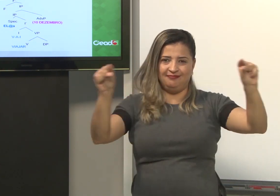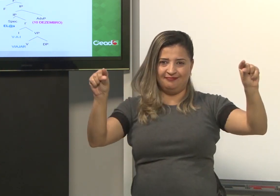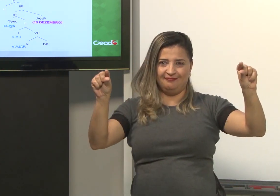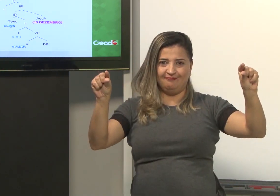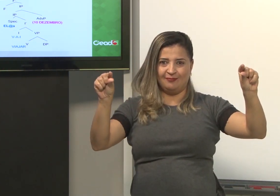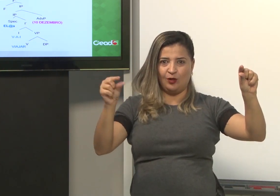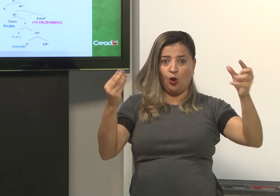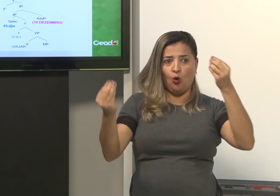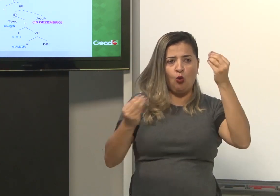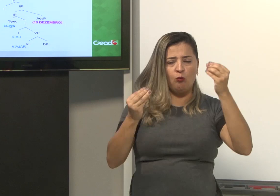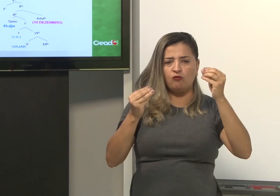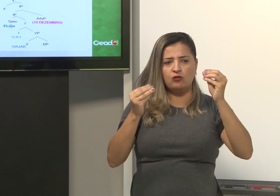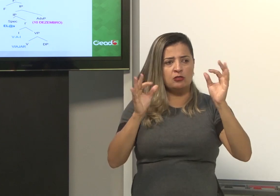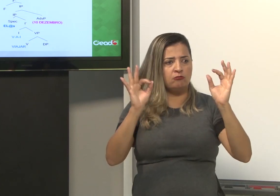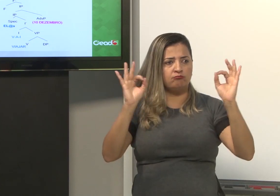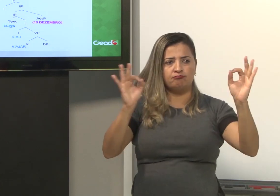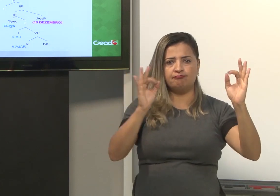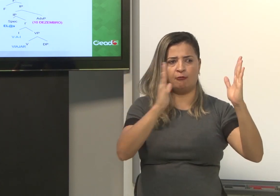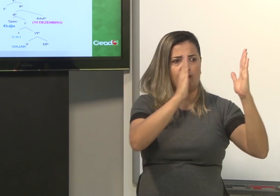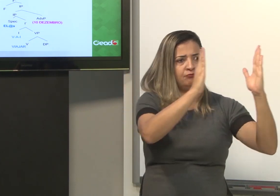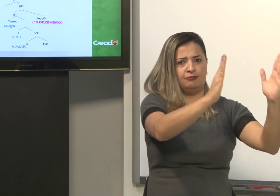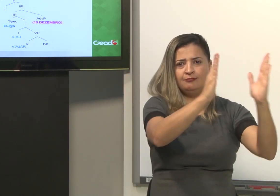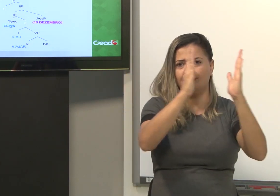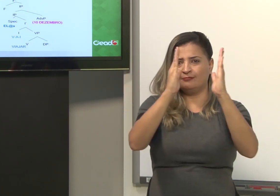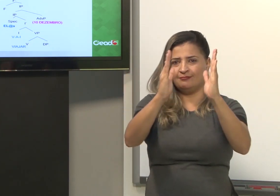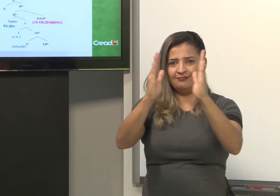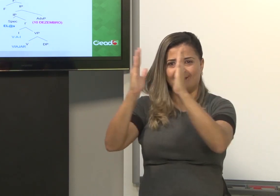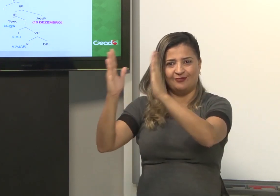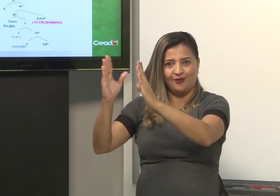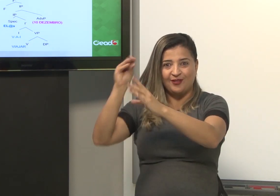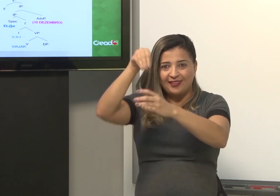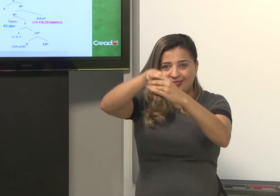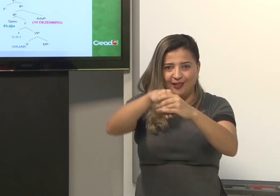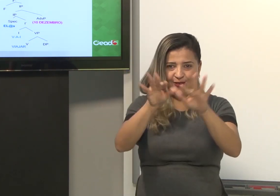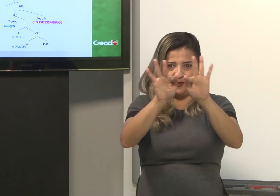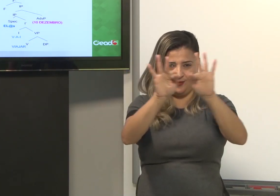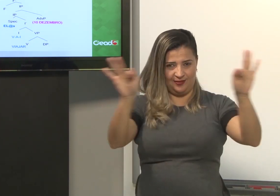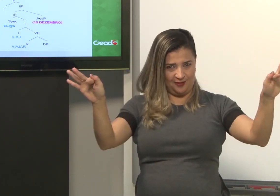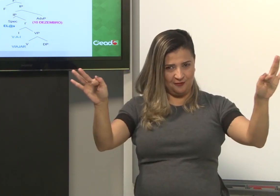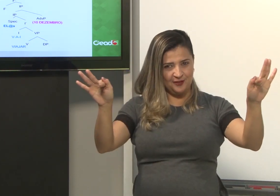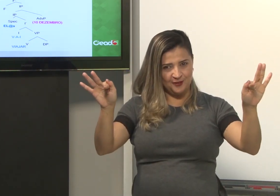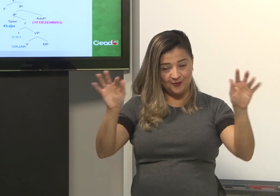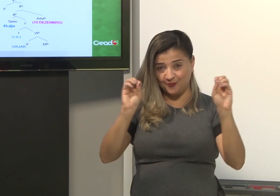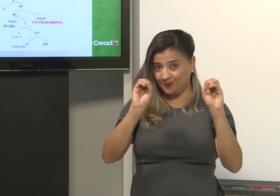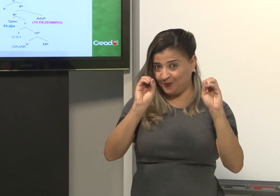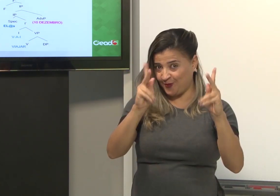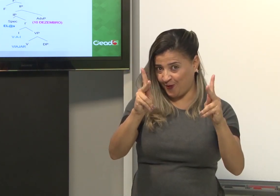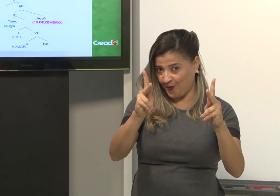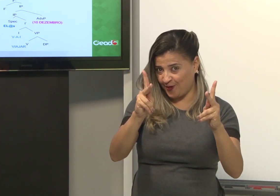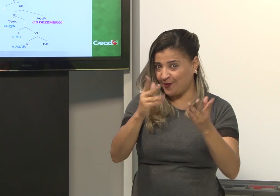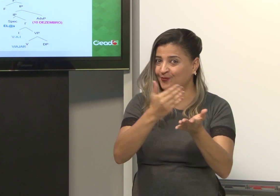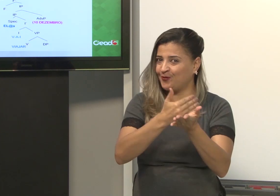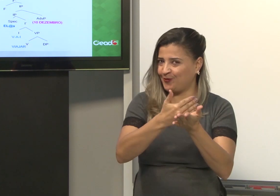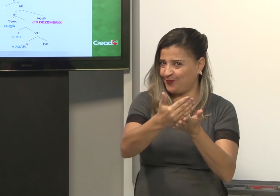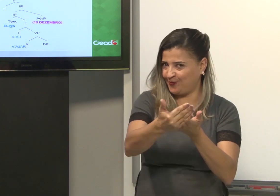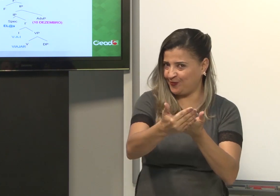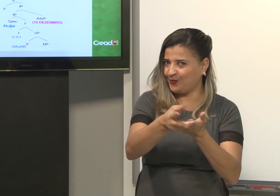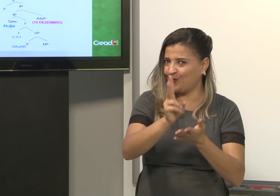Vão falar um pouquinho da frase, como a ordem deve ser colocada na frase, para vocês entenderem. Ok? Vamos